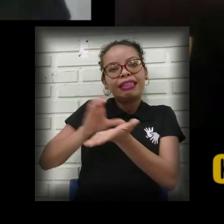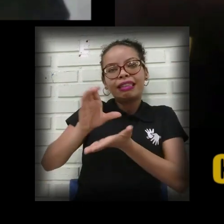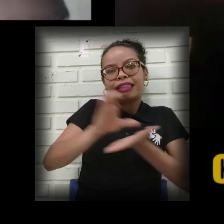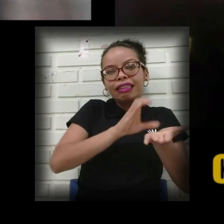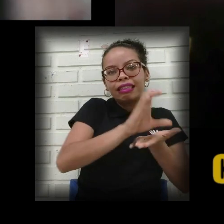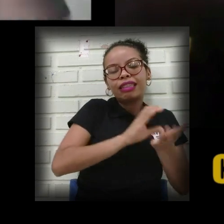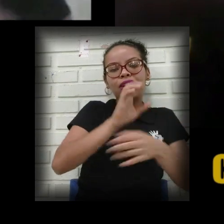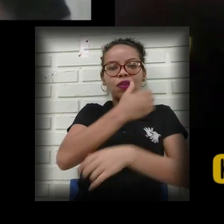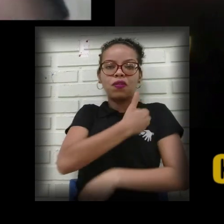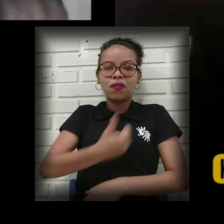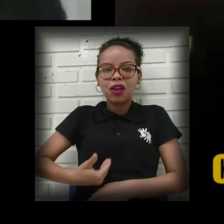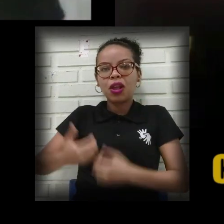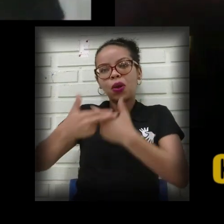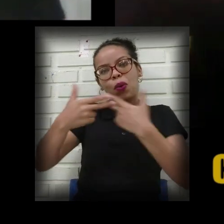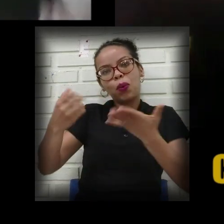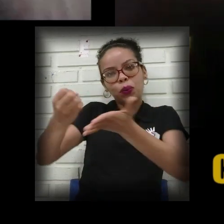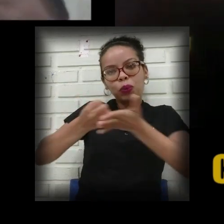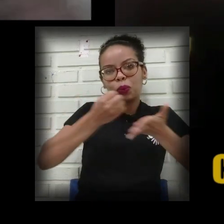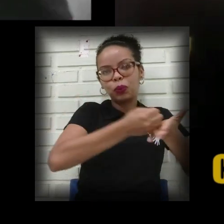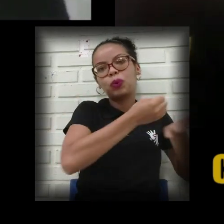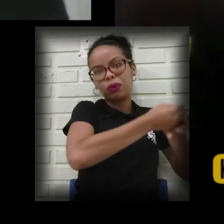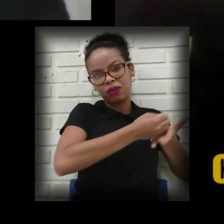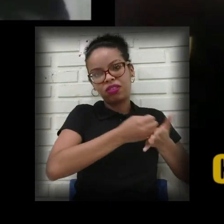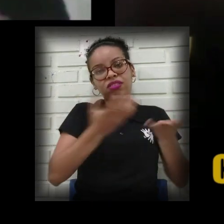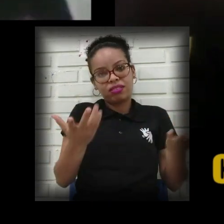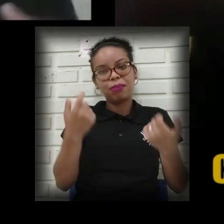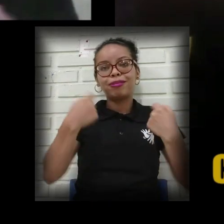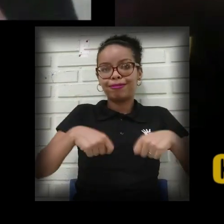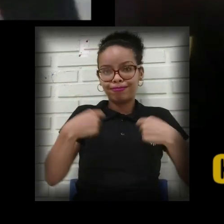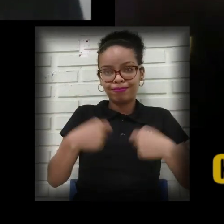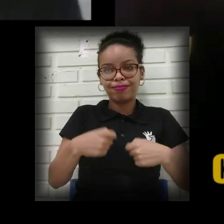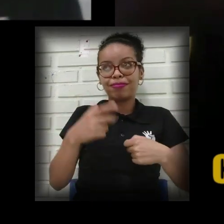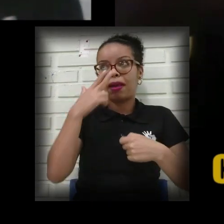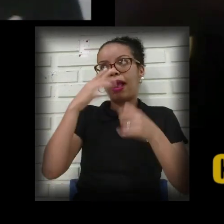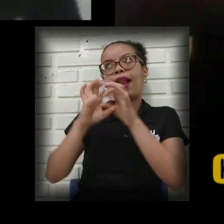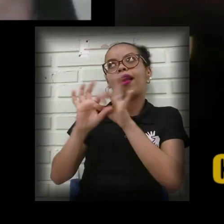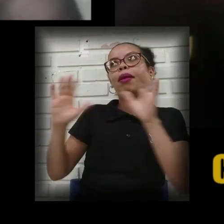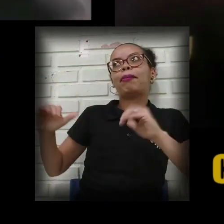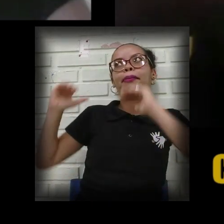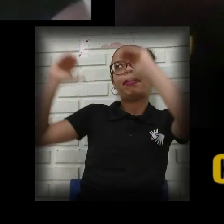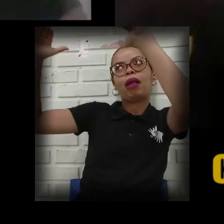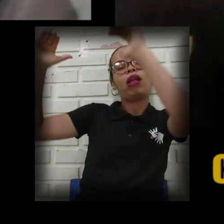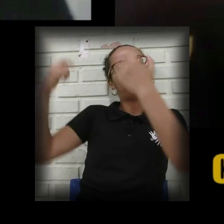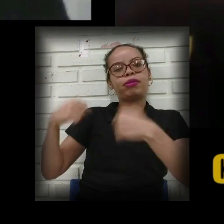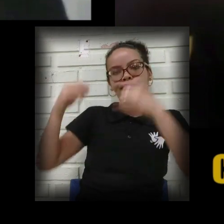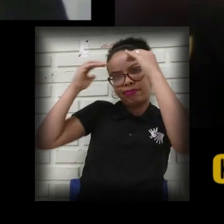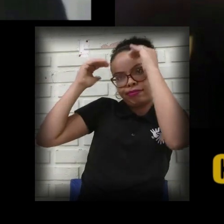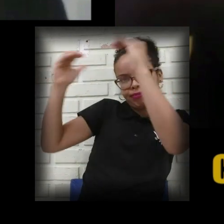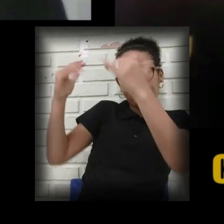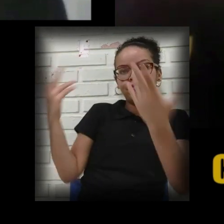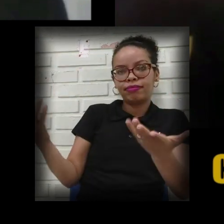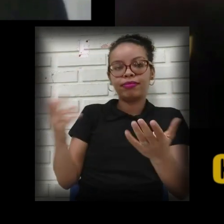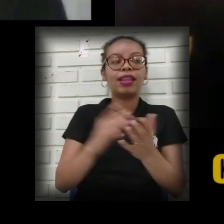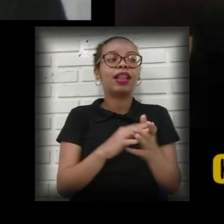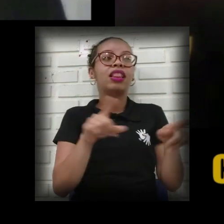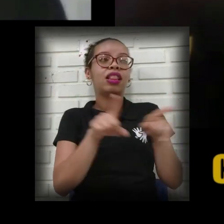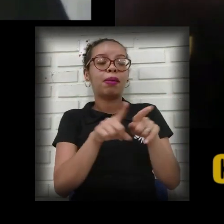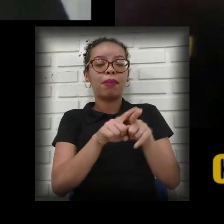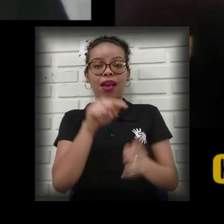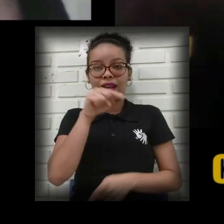coisas do governo que a gente não faz nada sem uma autorização maior, né? E aqui a Prefeitura de Piauú,